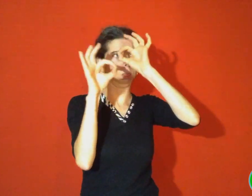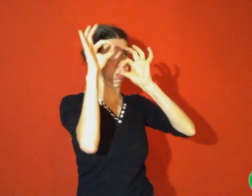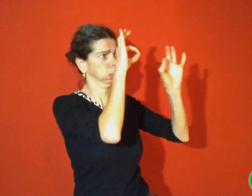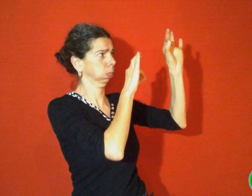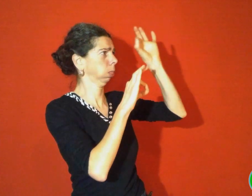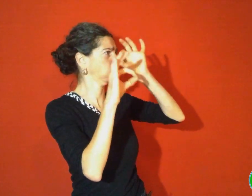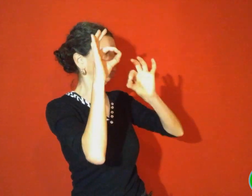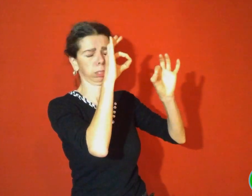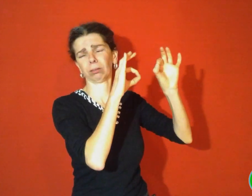yeux.